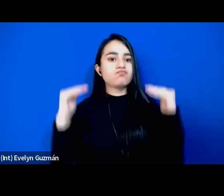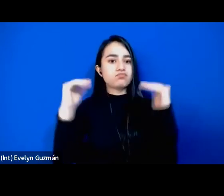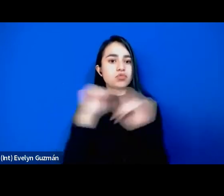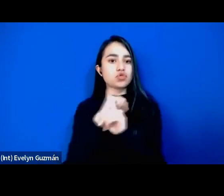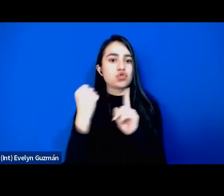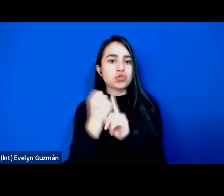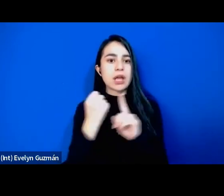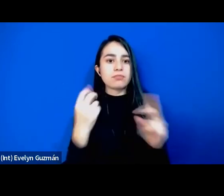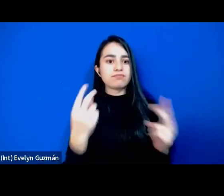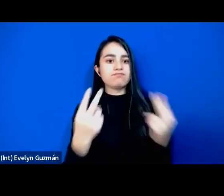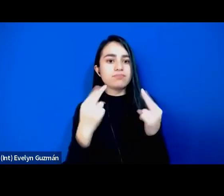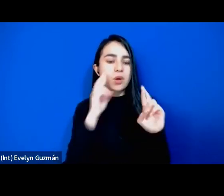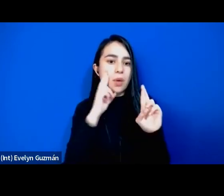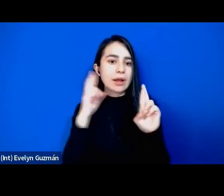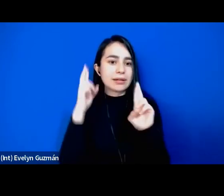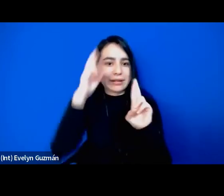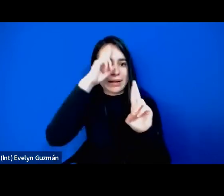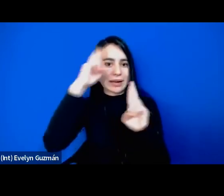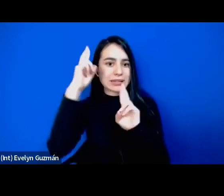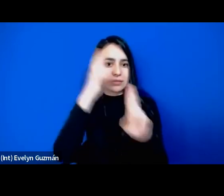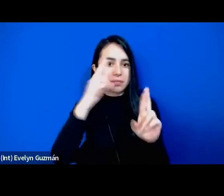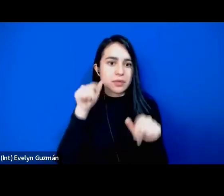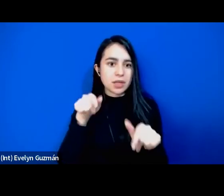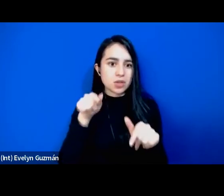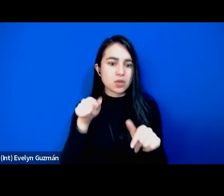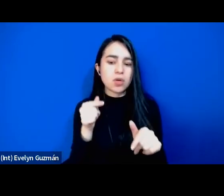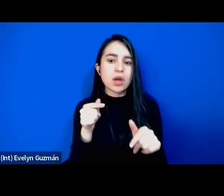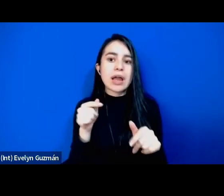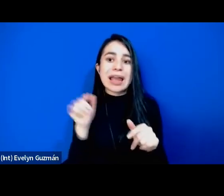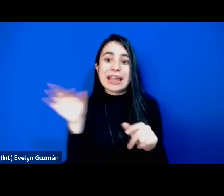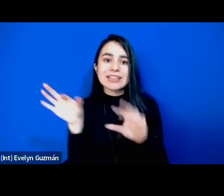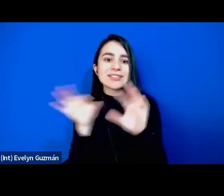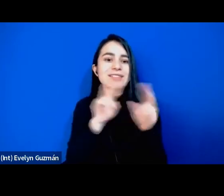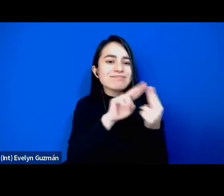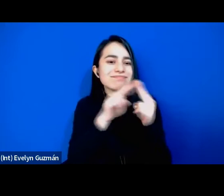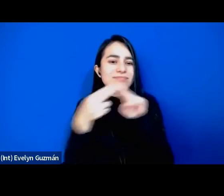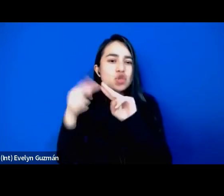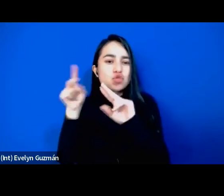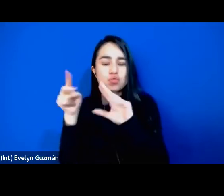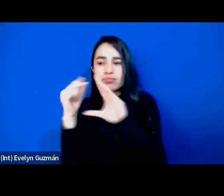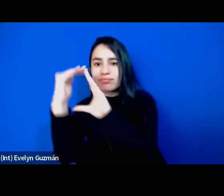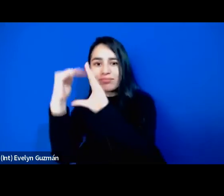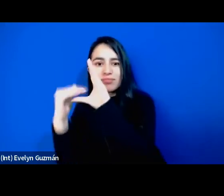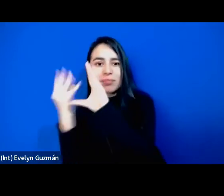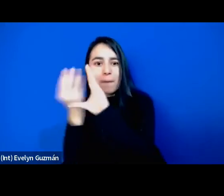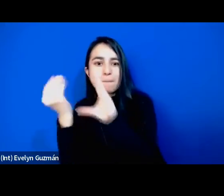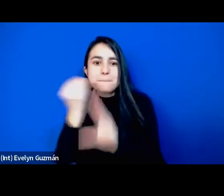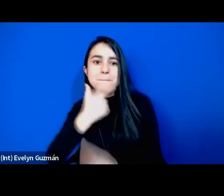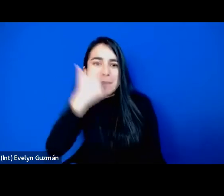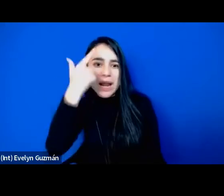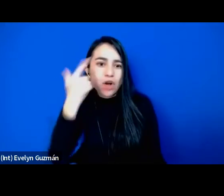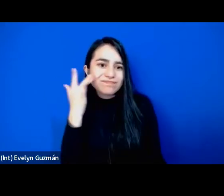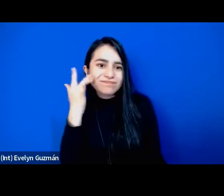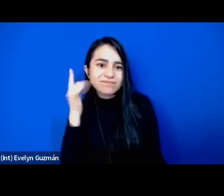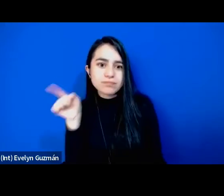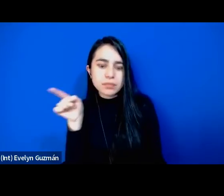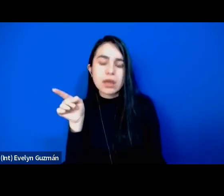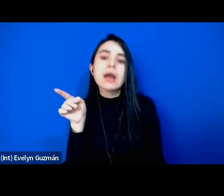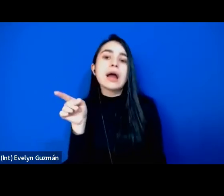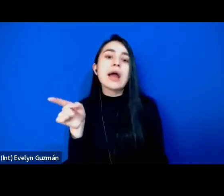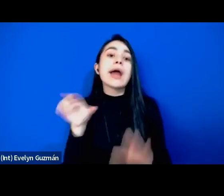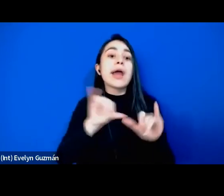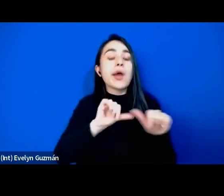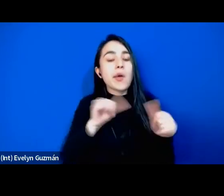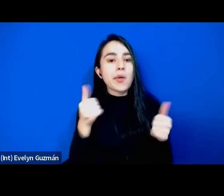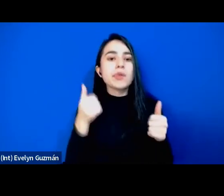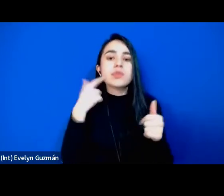cierto respeto y no que que se alinea con las clases blanco mestizas y una transmisión generacional de valores y